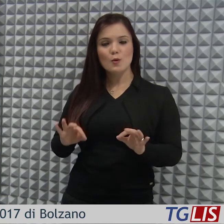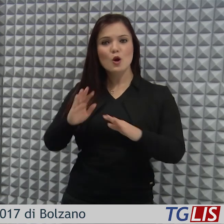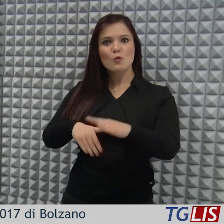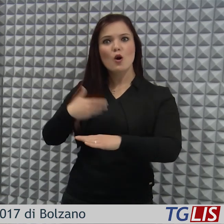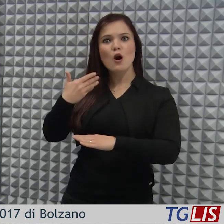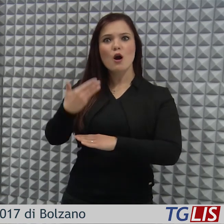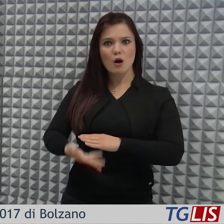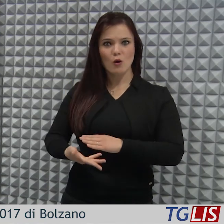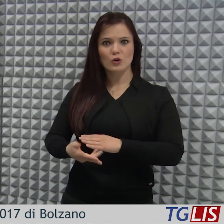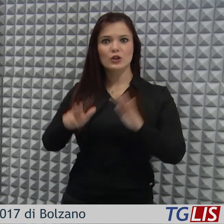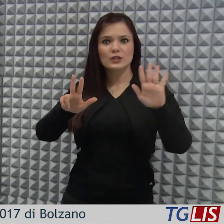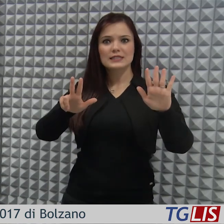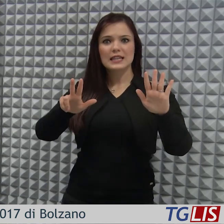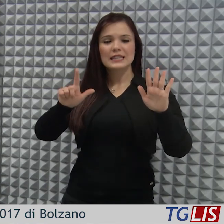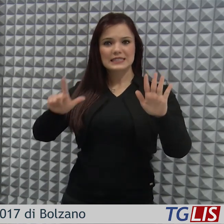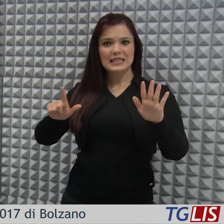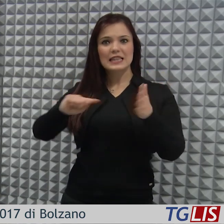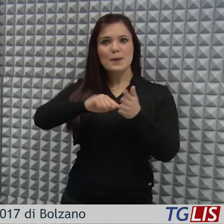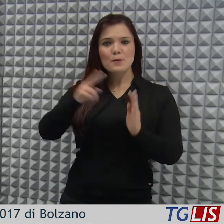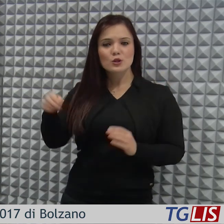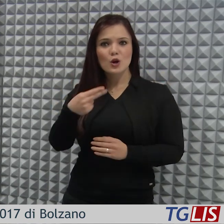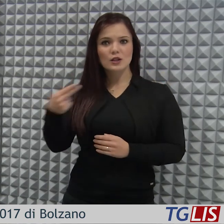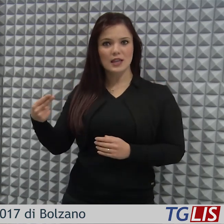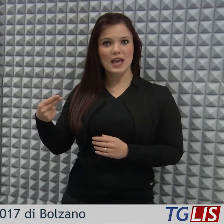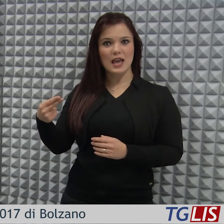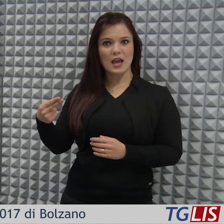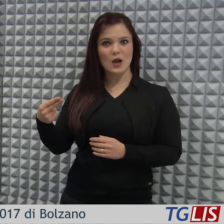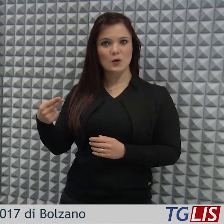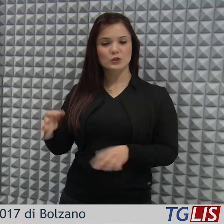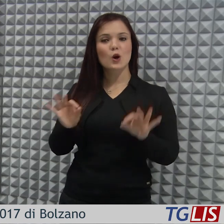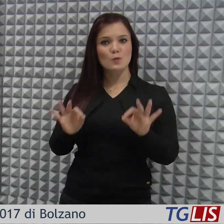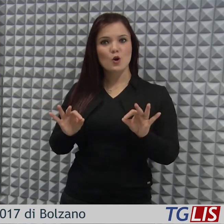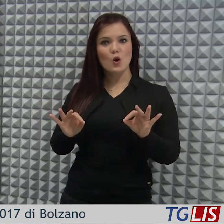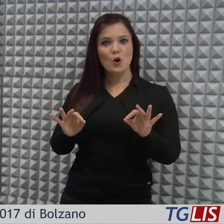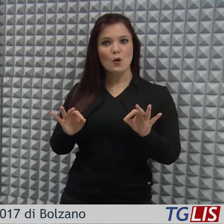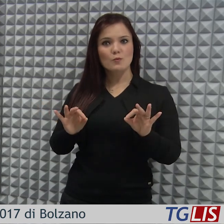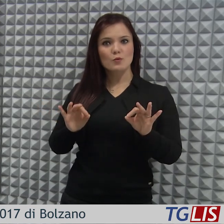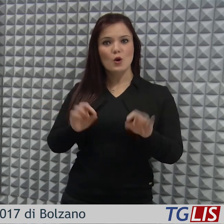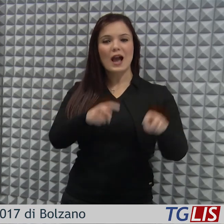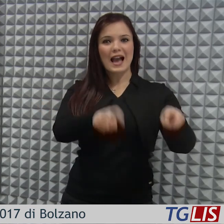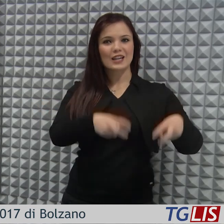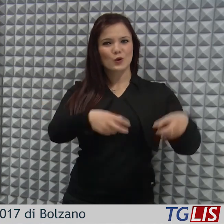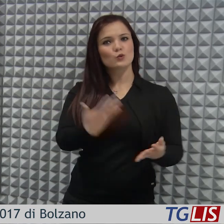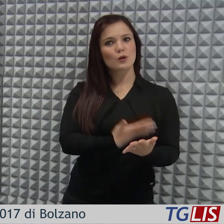87 milioni di euro proprio al sostegno dell'agricoltura biologica